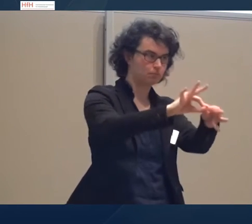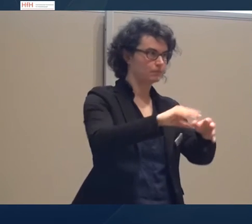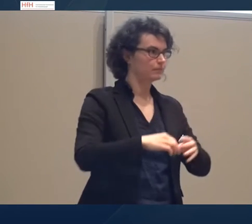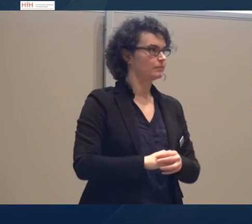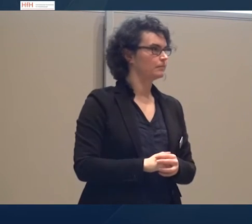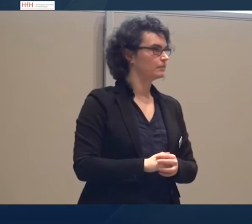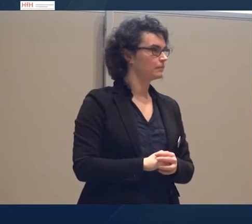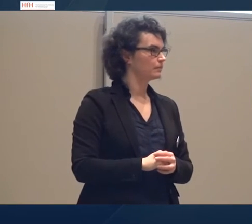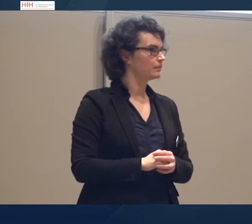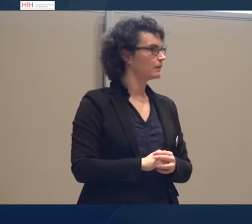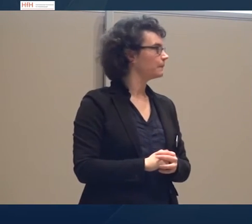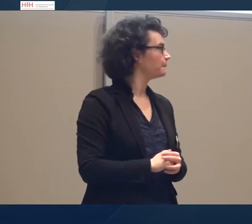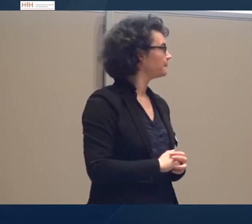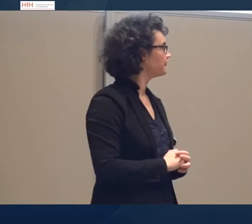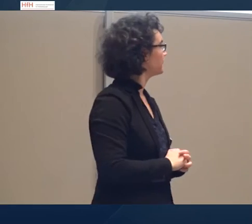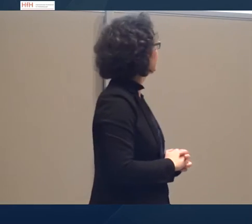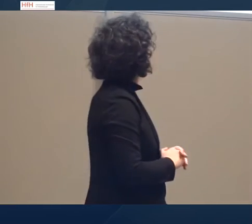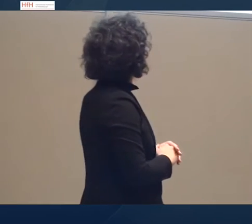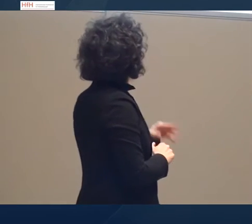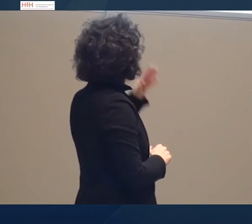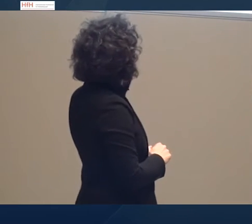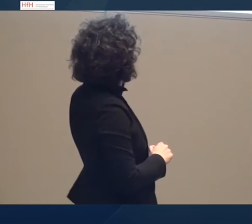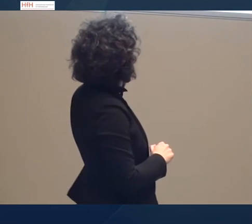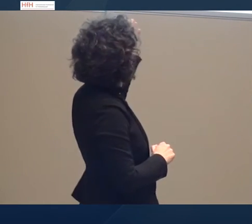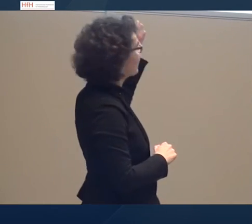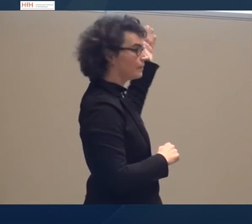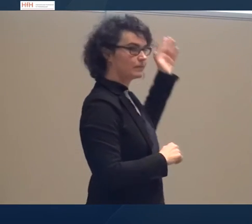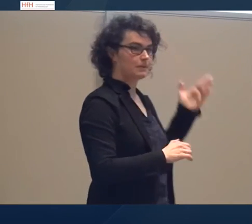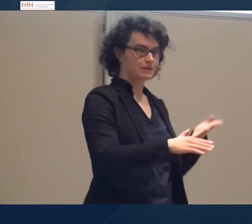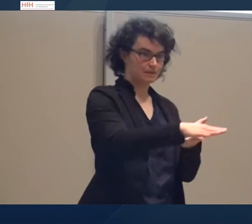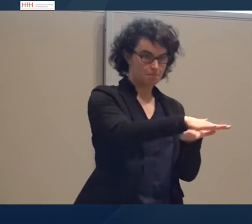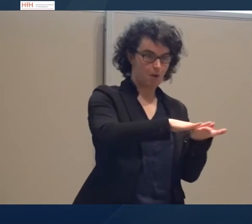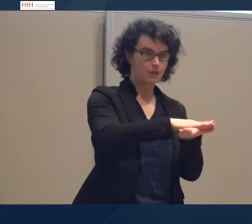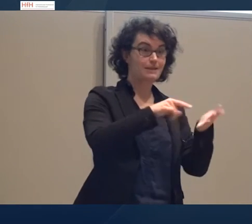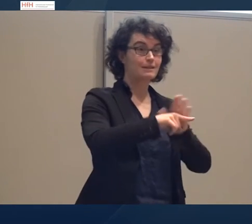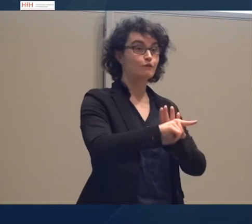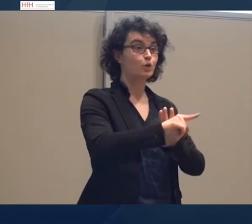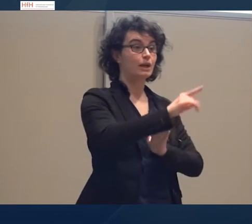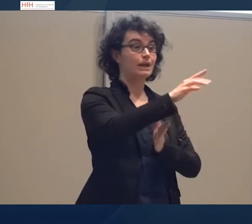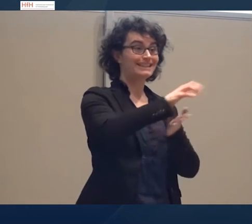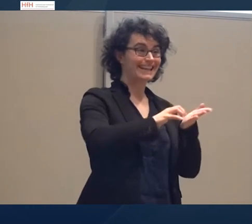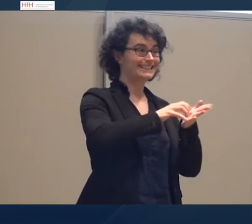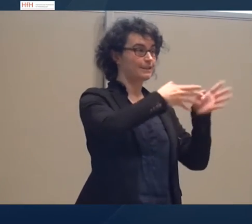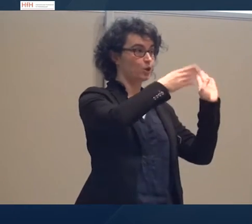Gut. Und auf dieser Basis haben wir unsere Texttypen erstellt.